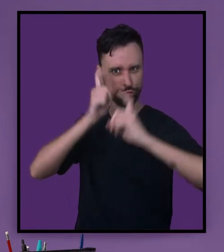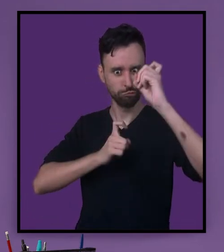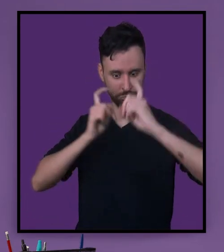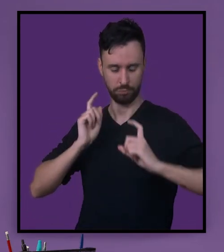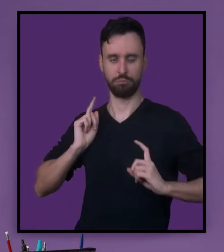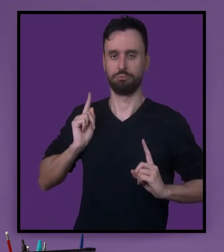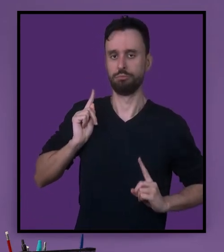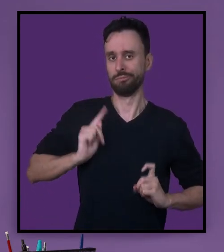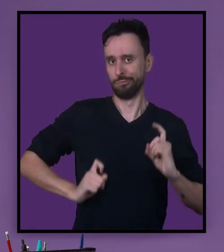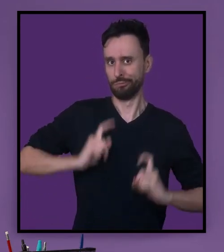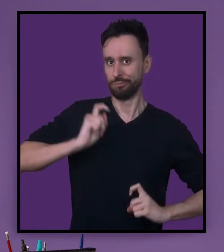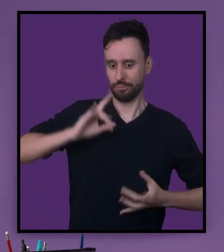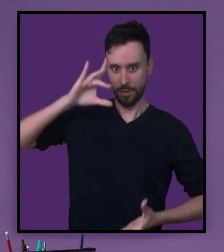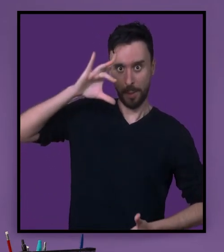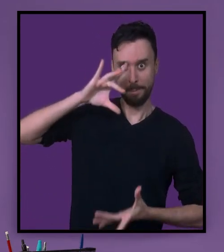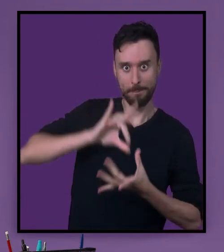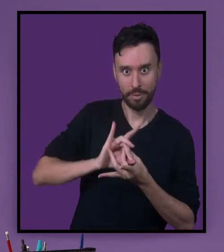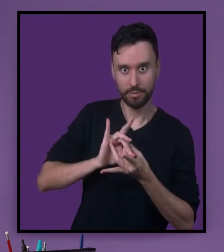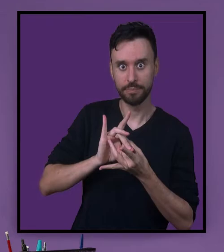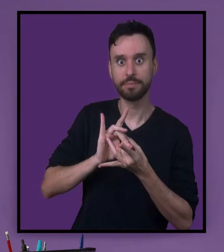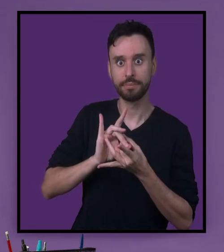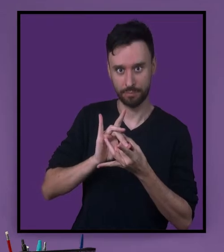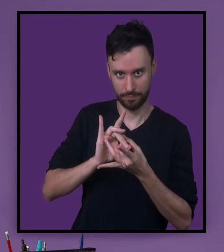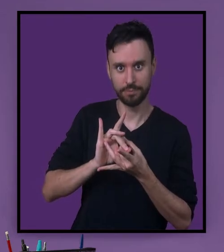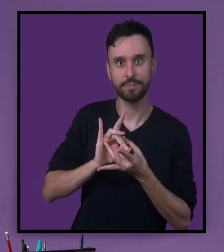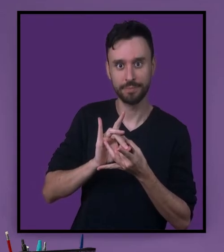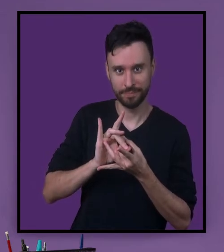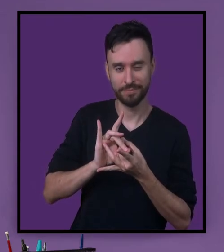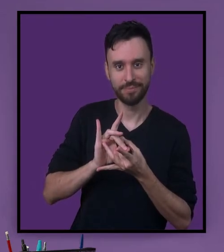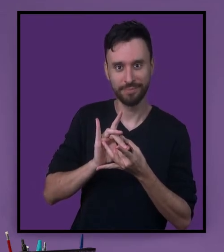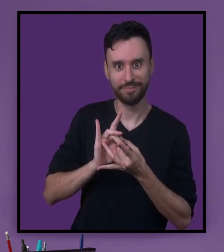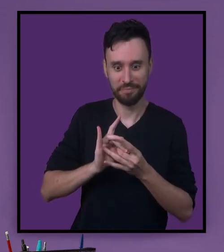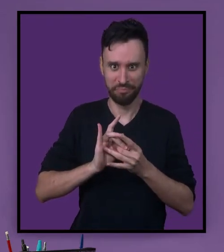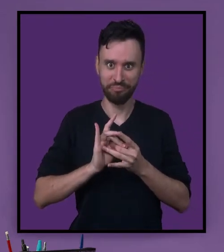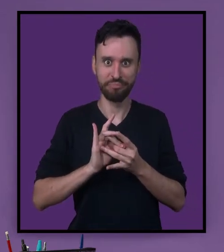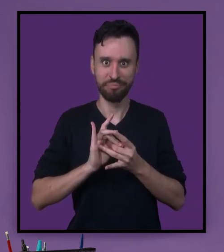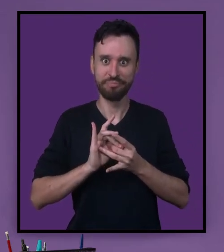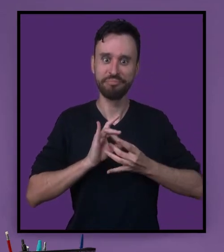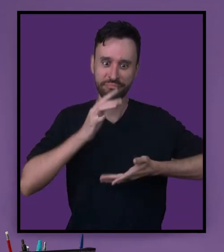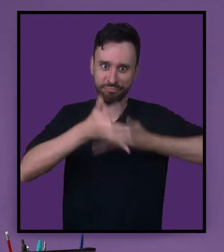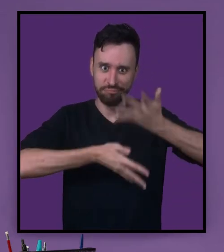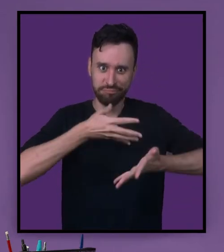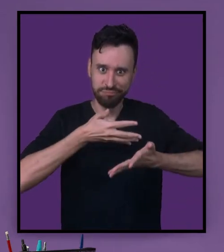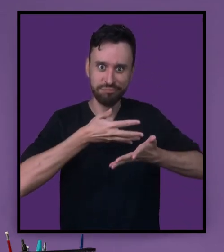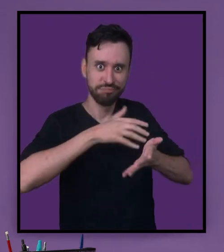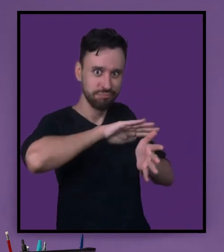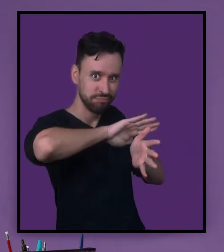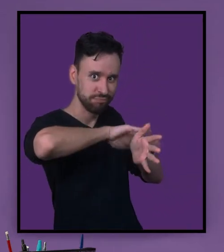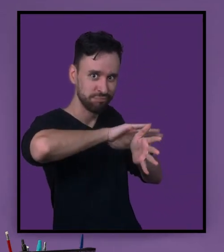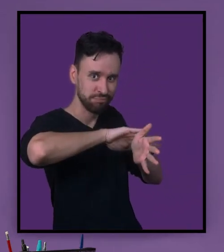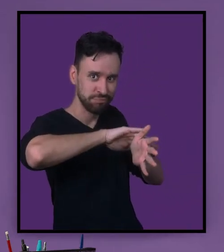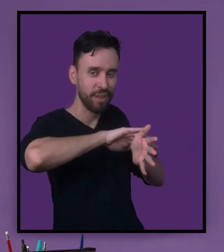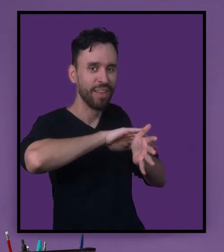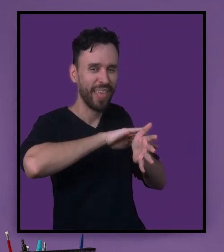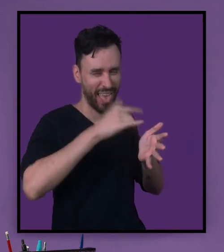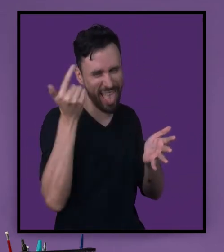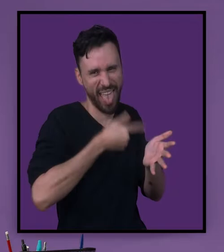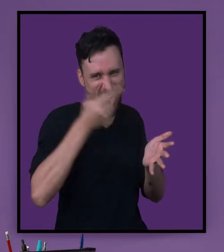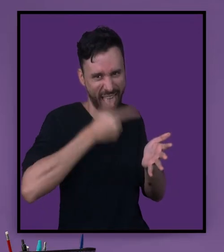utiliza-se a expressão facial e corporal de um sentido carregado, que